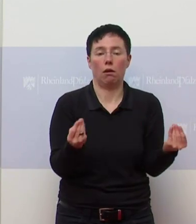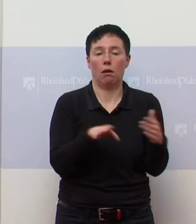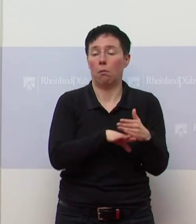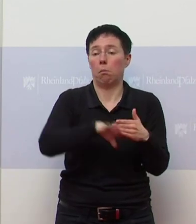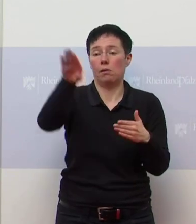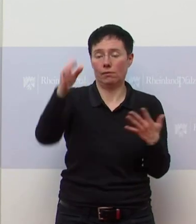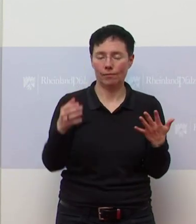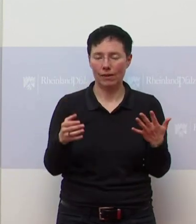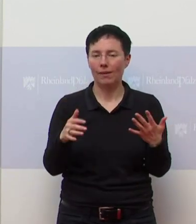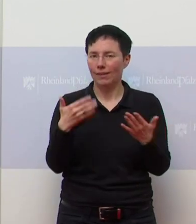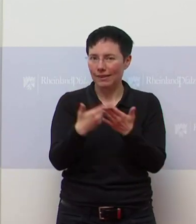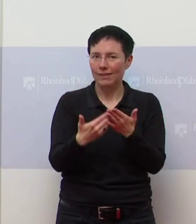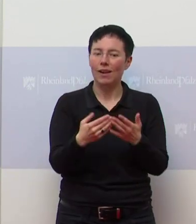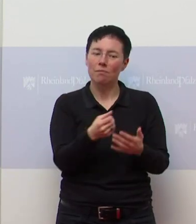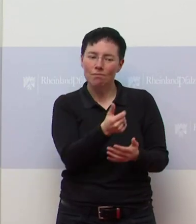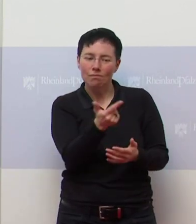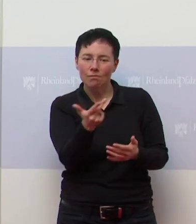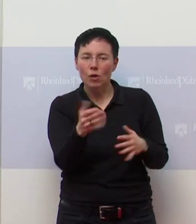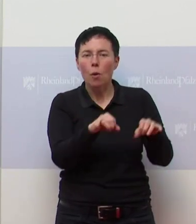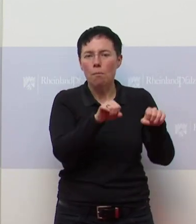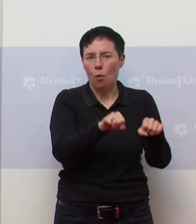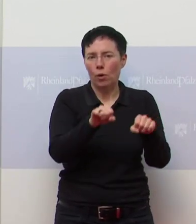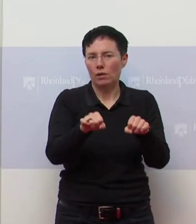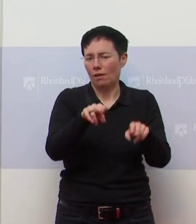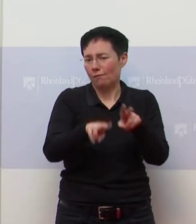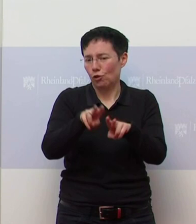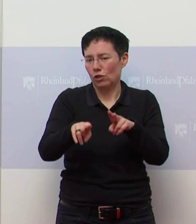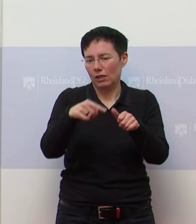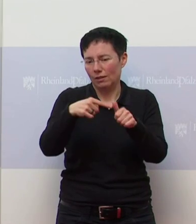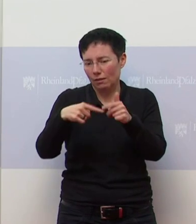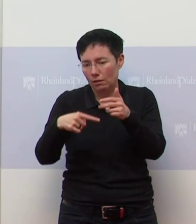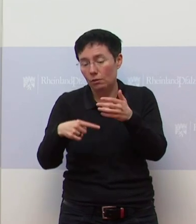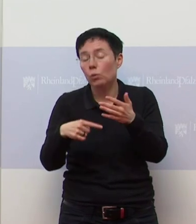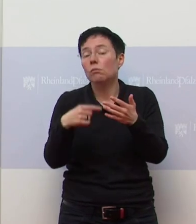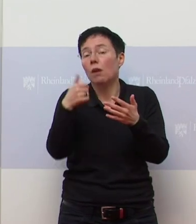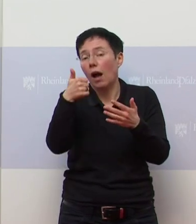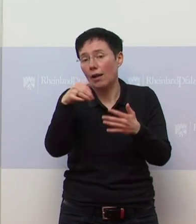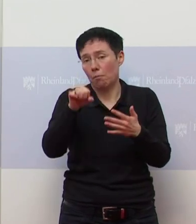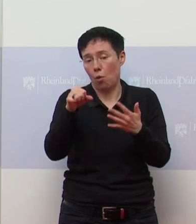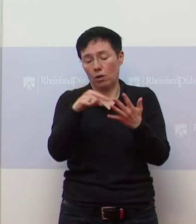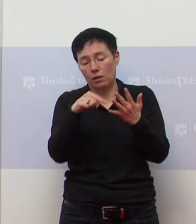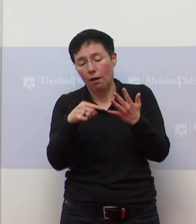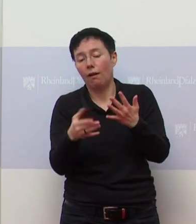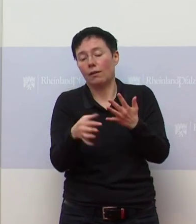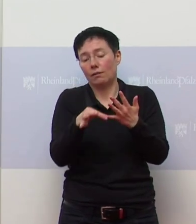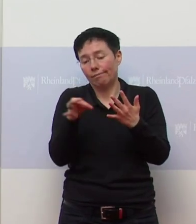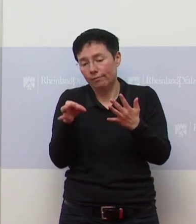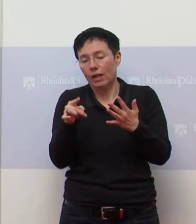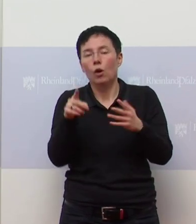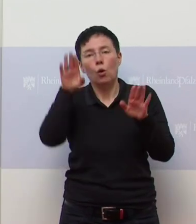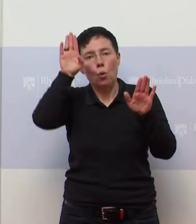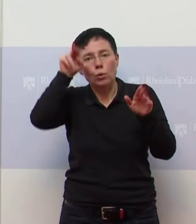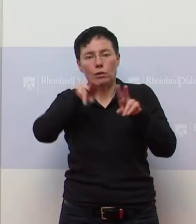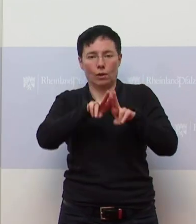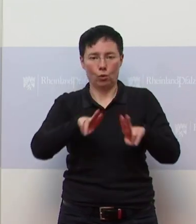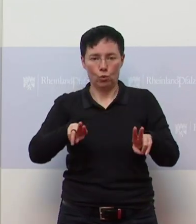mehrere Möglichkeiten und eine Möglichkeit war die Osterruhe und darauf haben wir uns dann am